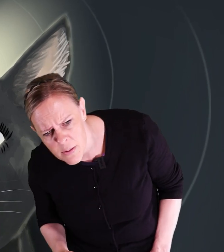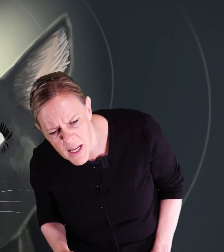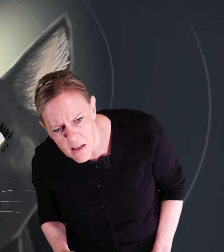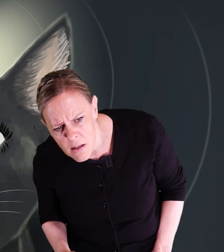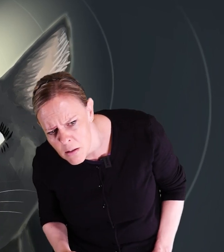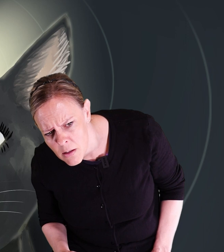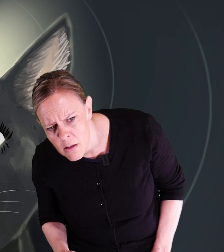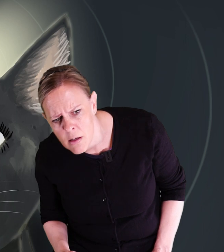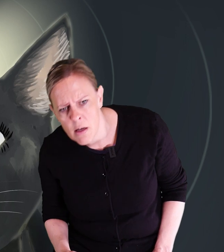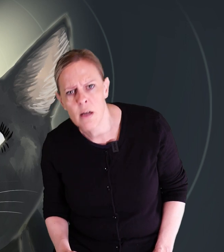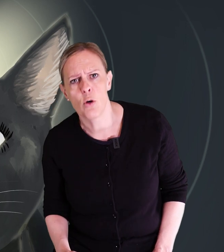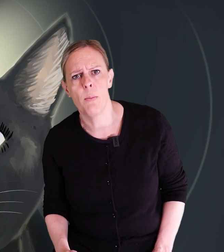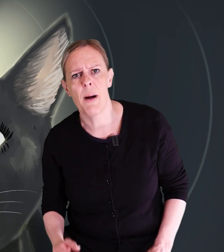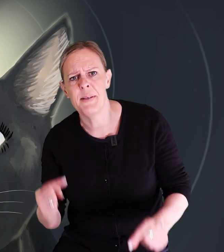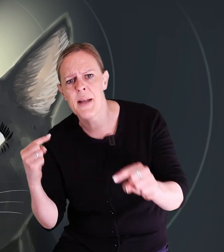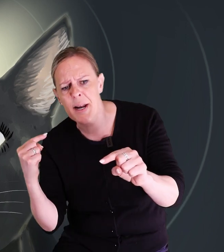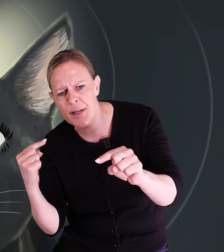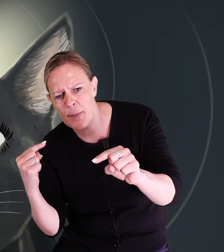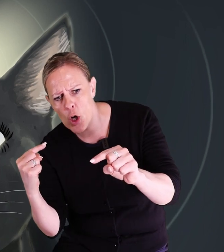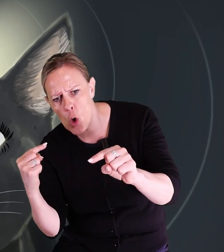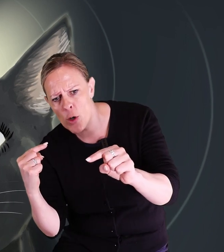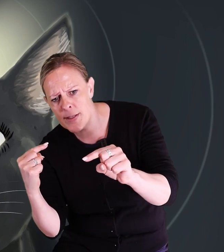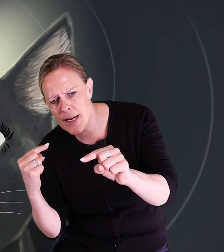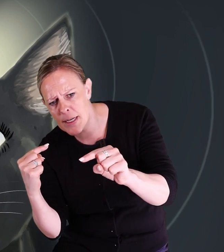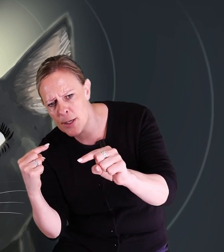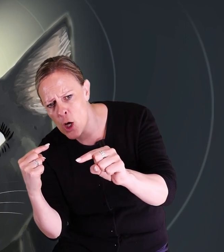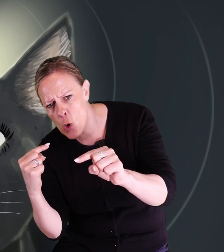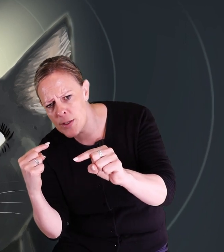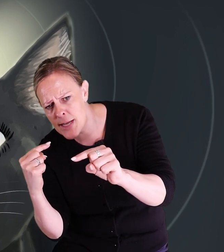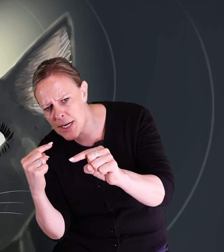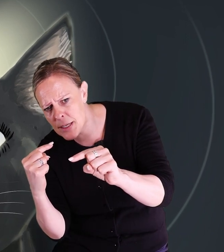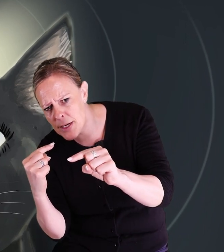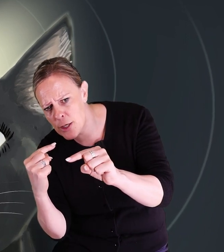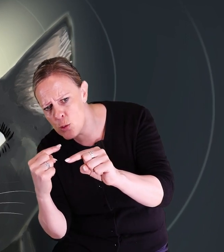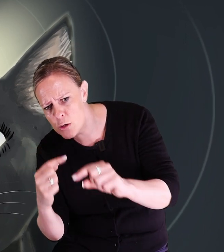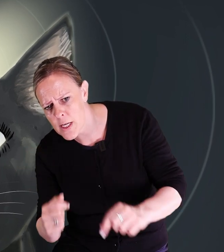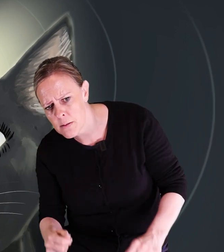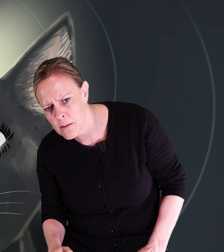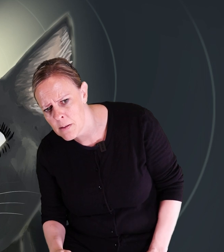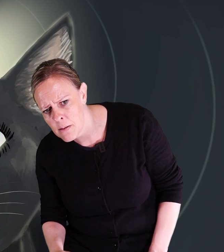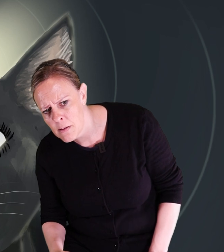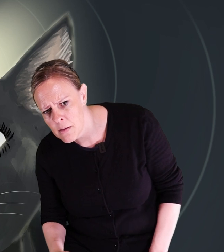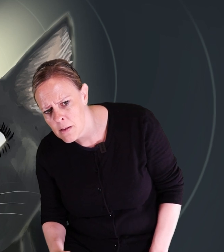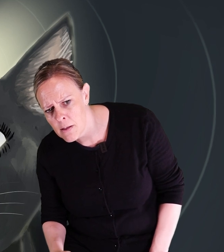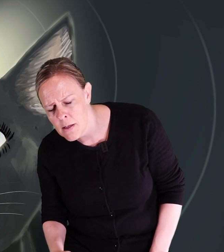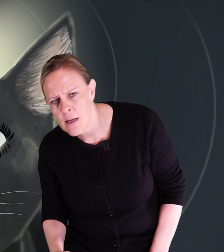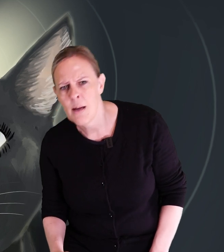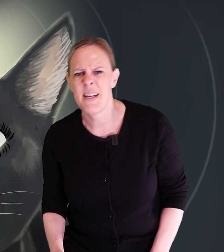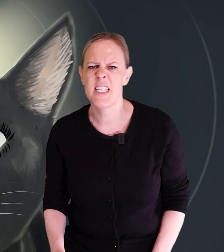Nämen, de kommer bara närmare och närmare och närmare ljuset. Det